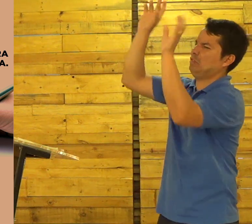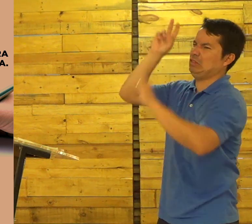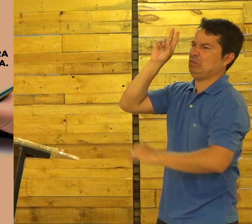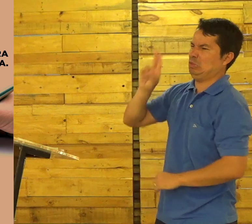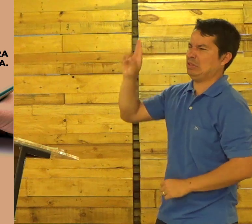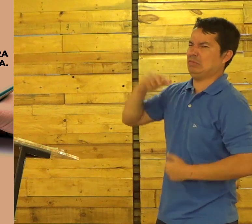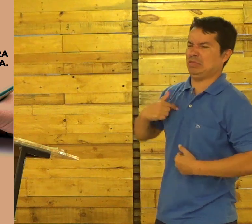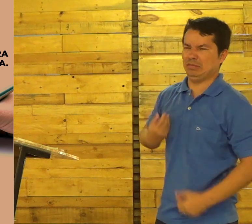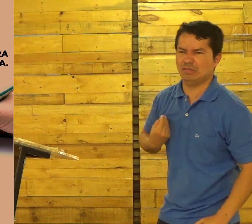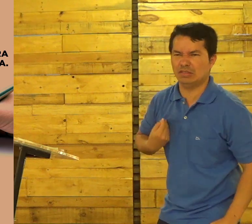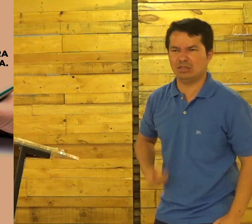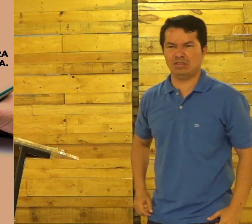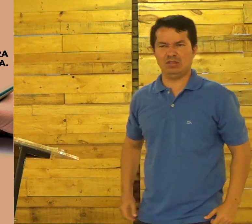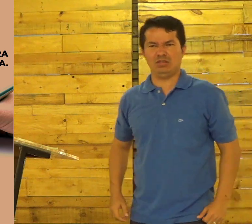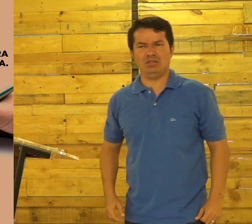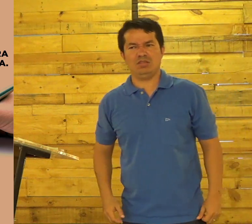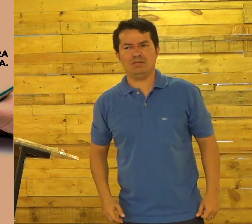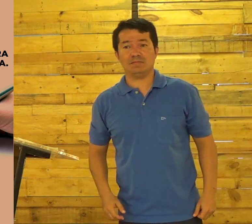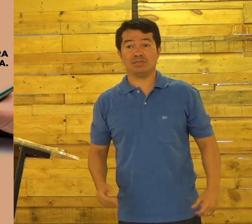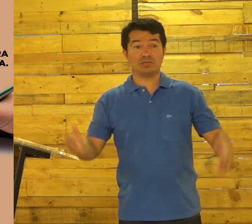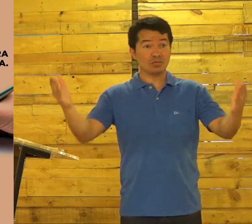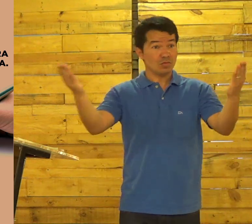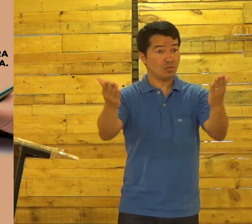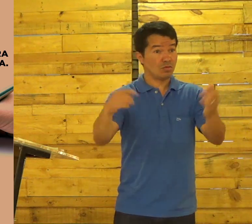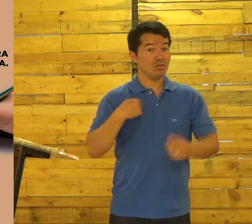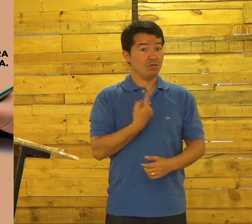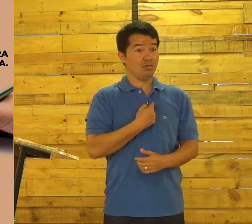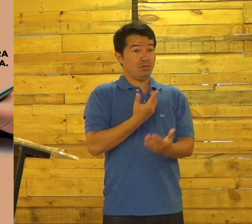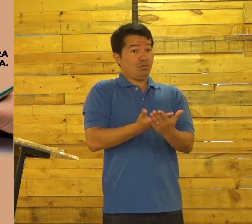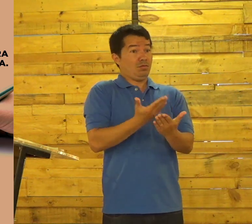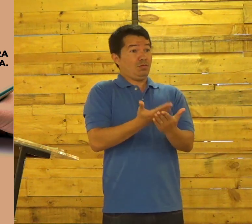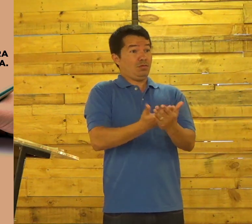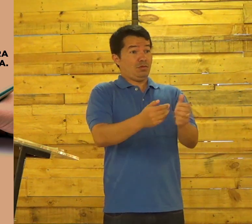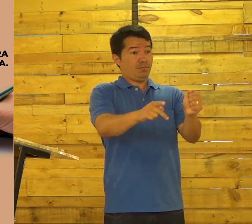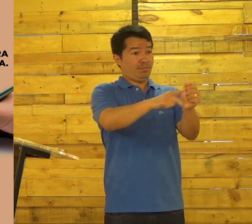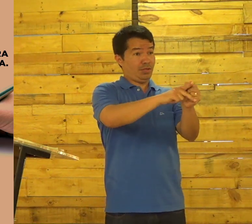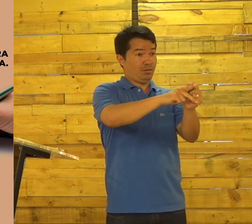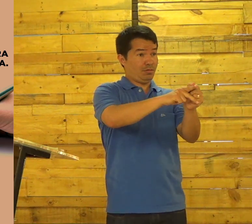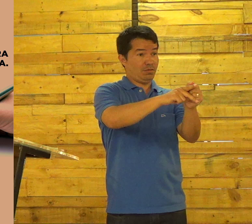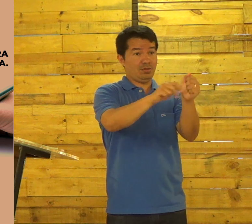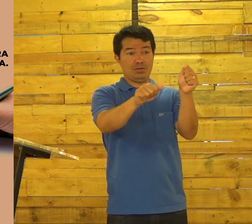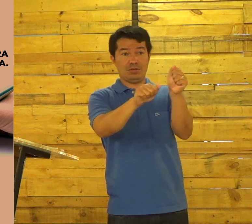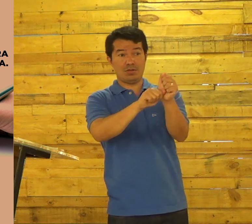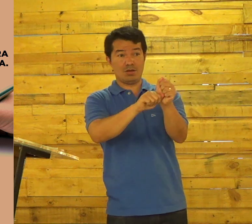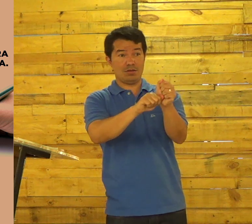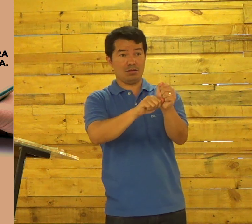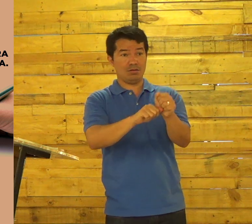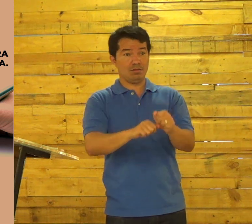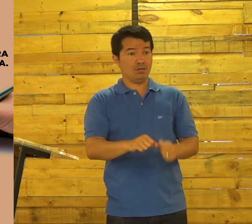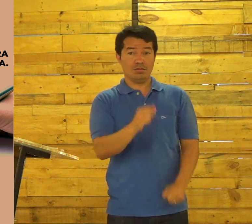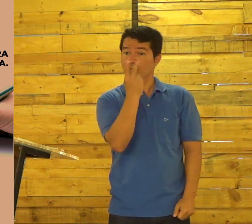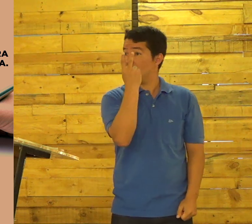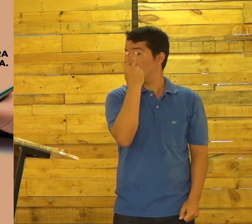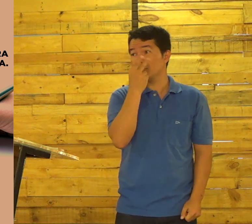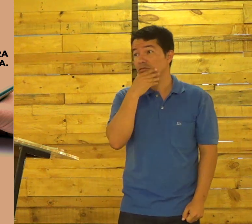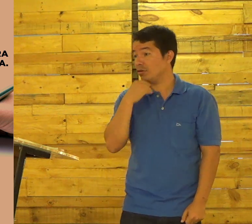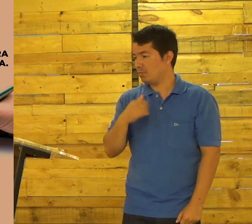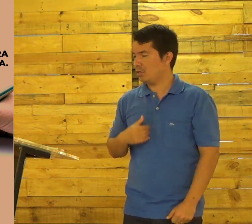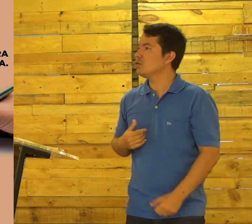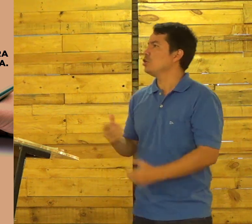vida Pode me usar Usa a minha vida Hoje nós estudamos A efeito de Pedro e Hebré